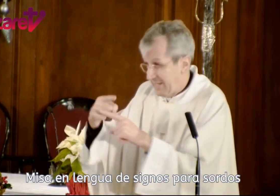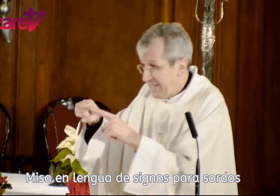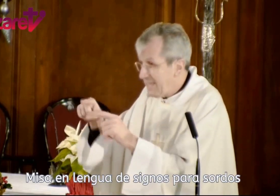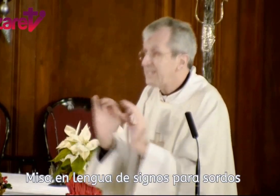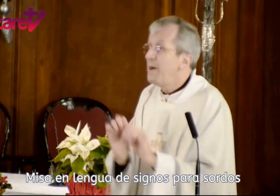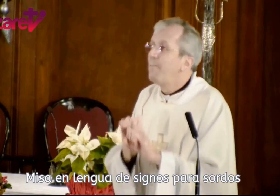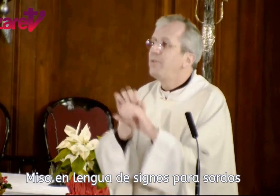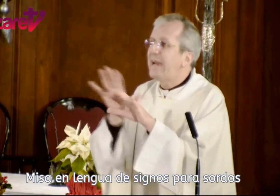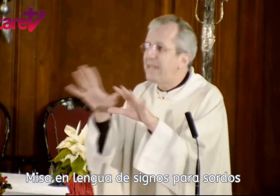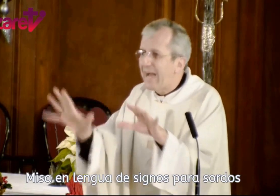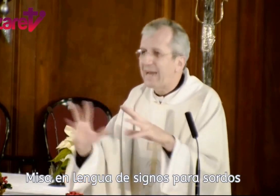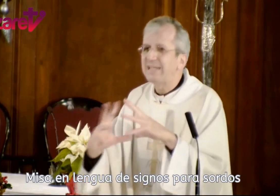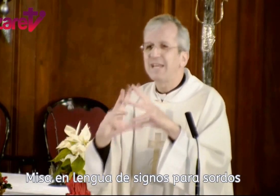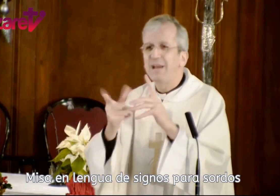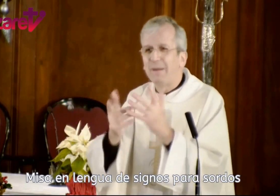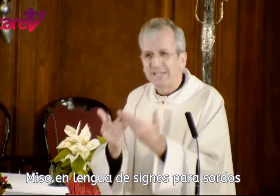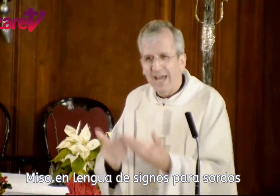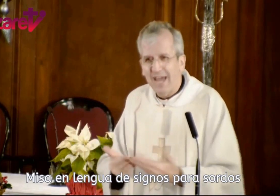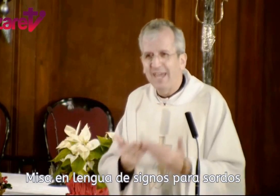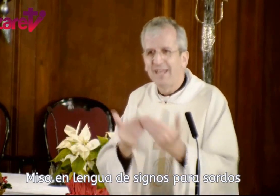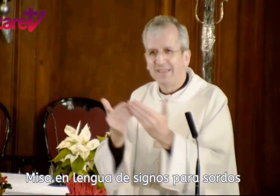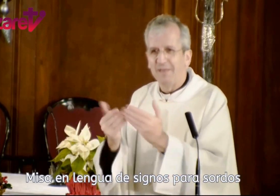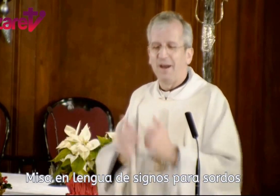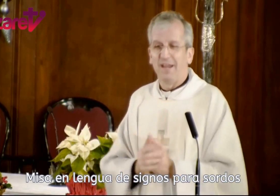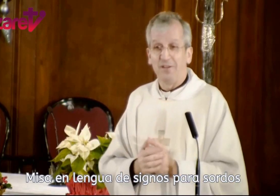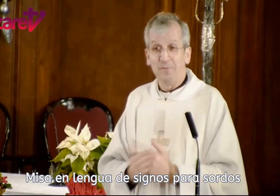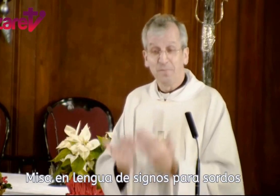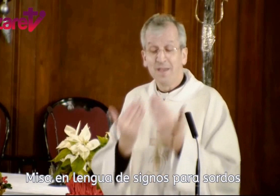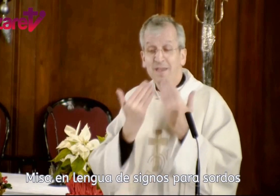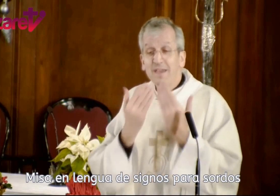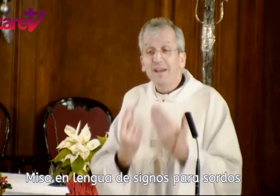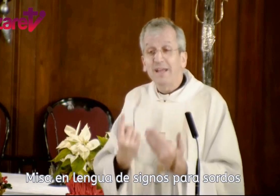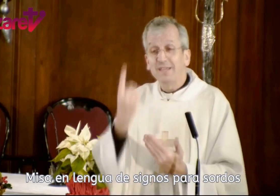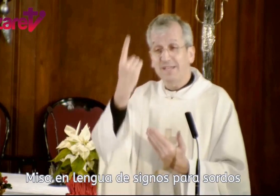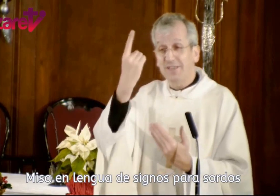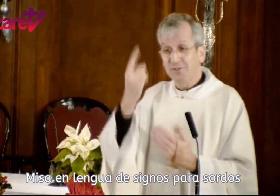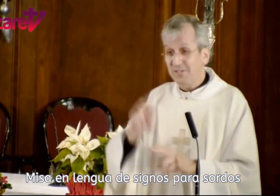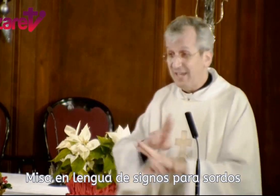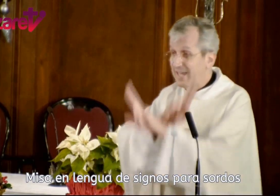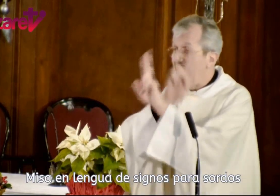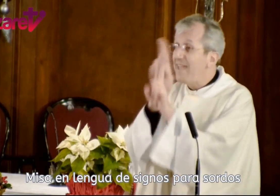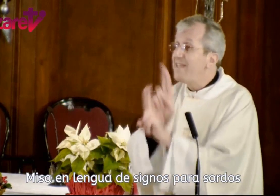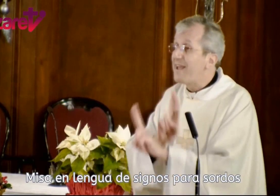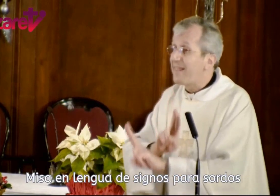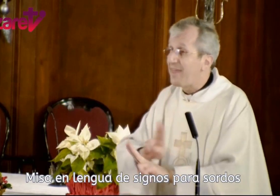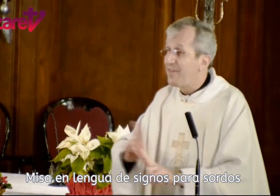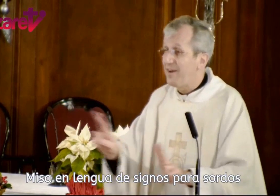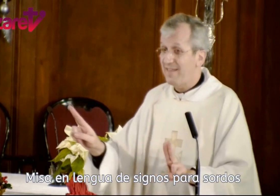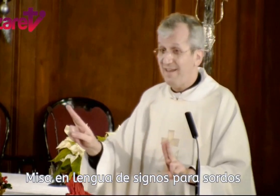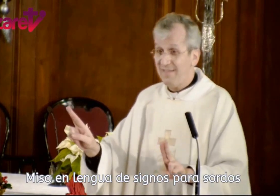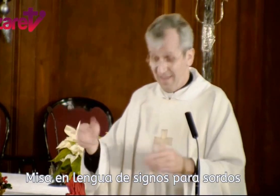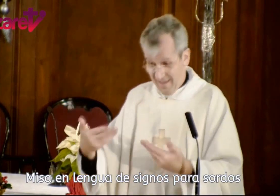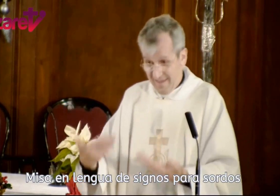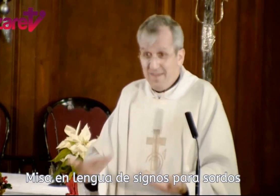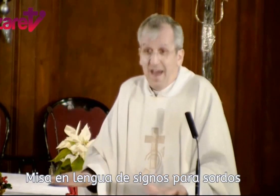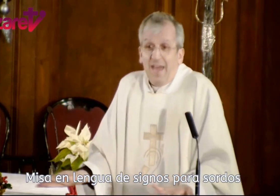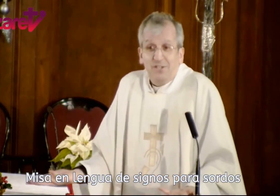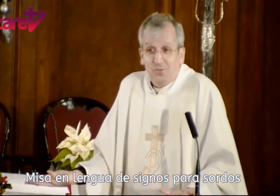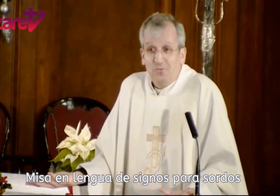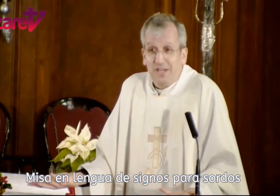distintas, pudiera llegarles el mensaje del Evangelio. Y gracias a Dios, esa internacionalidad ya es un